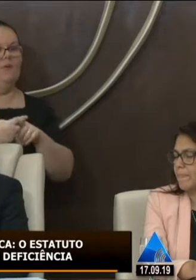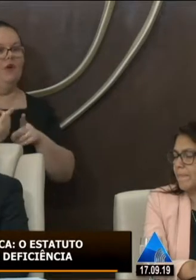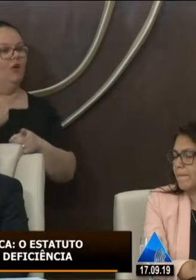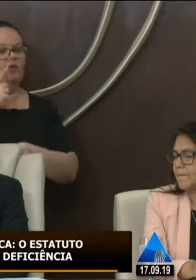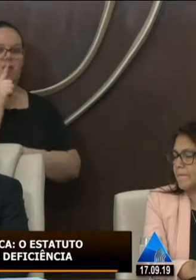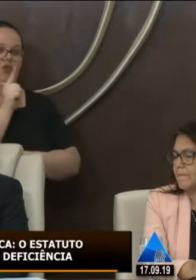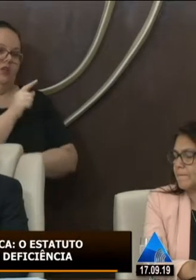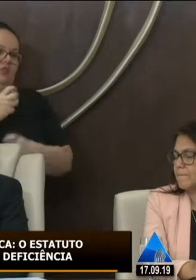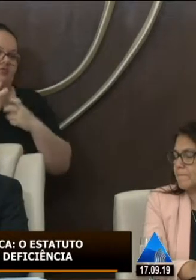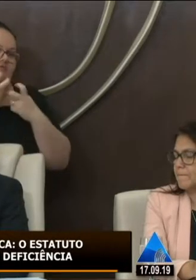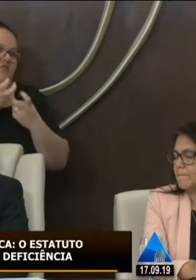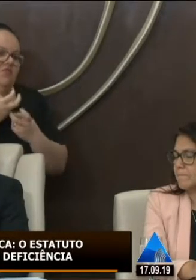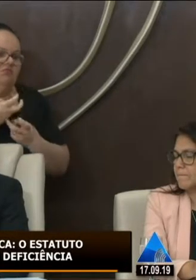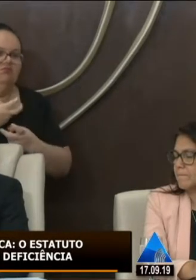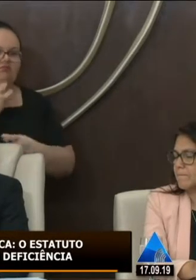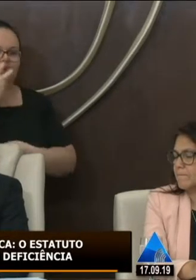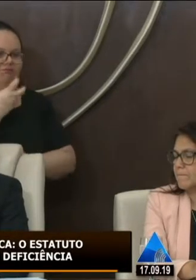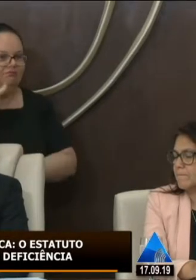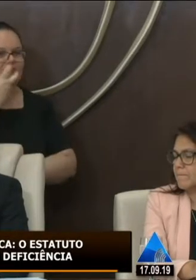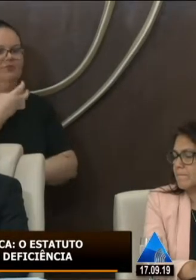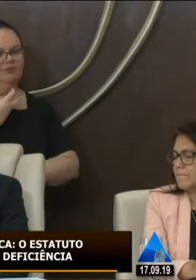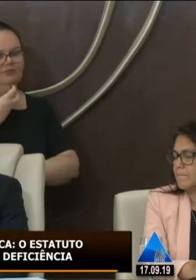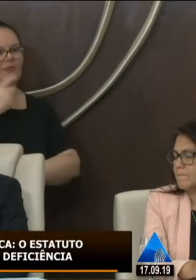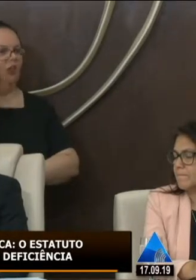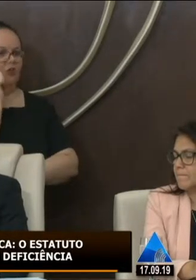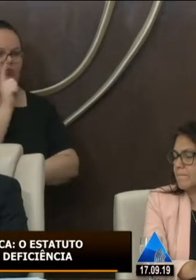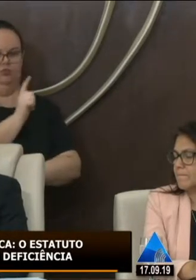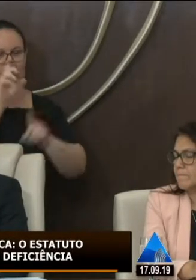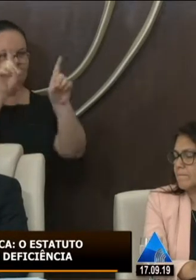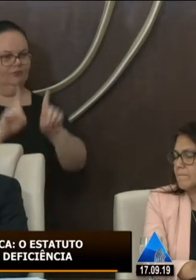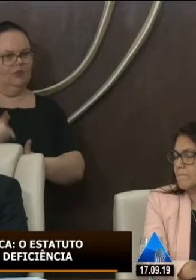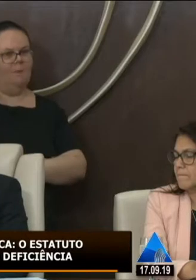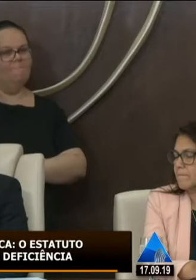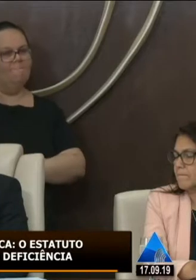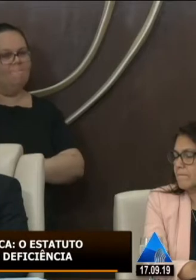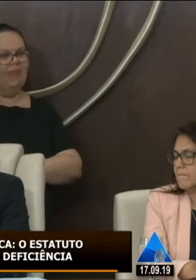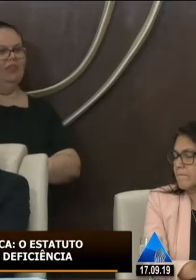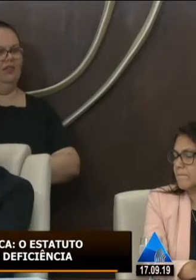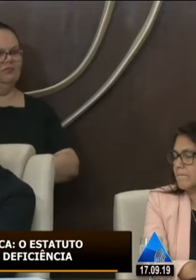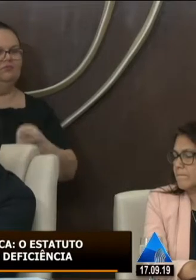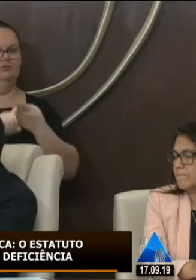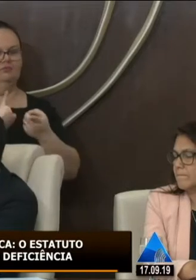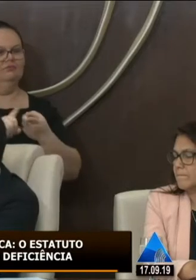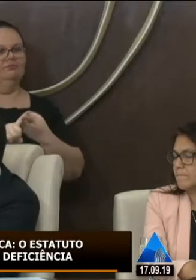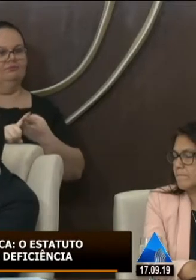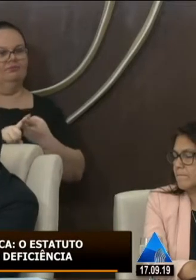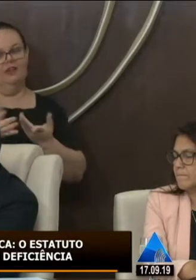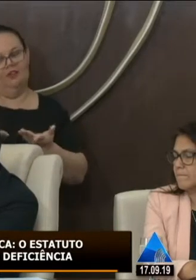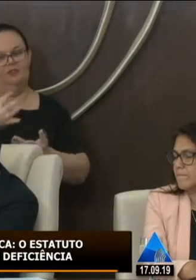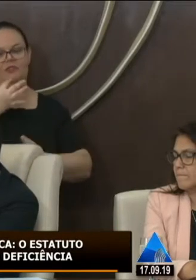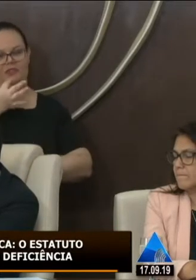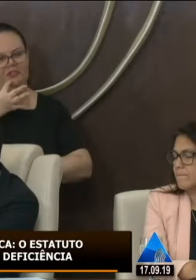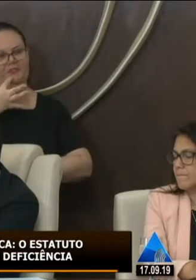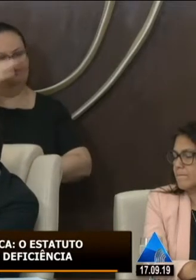consegue se expressar de forma oral também tem uma deficiência mental então eu mais do que ninguém conheço a realidade